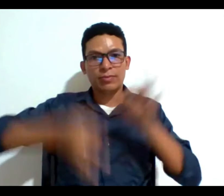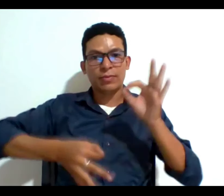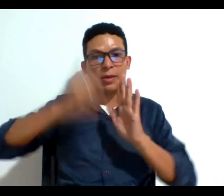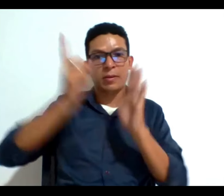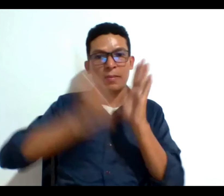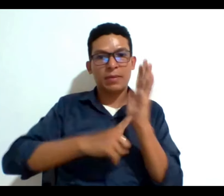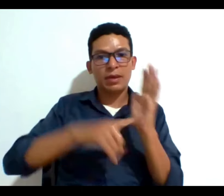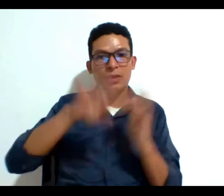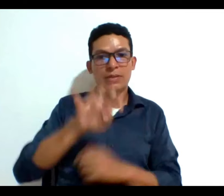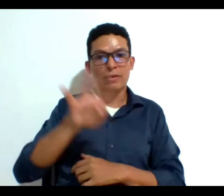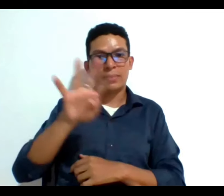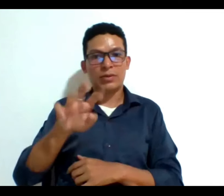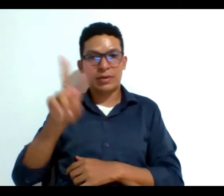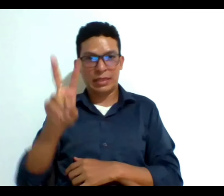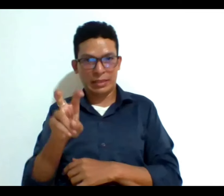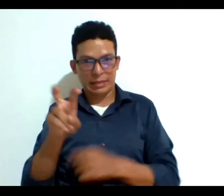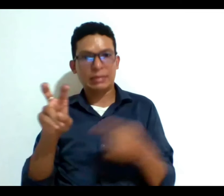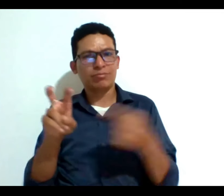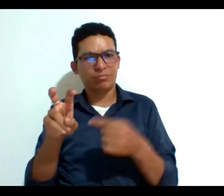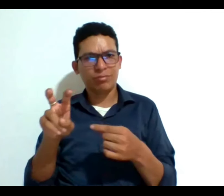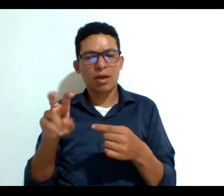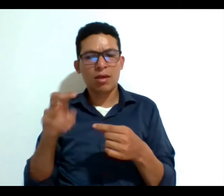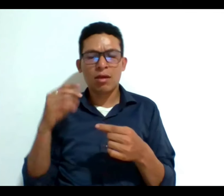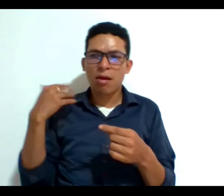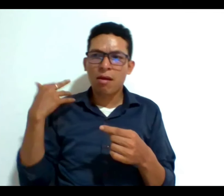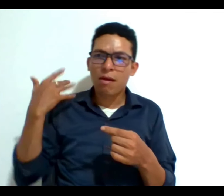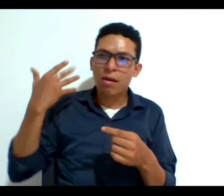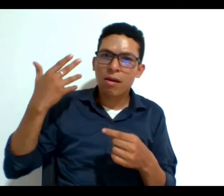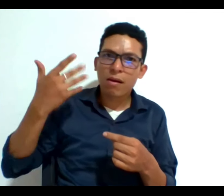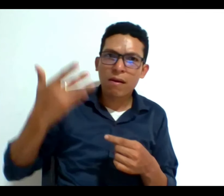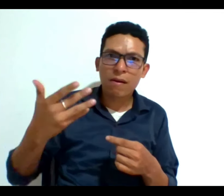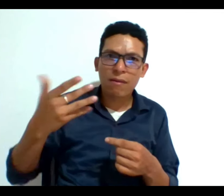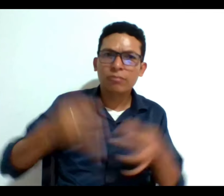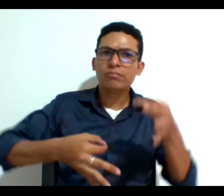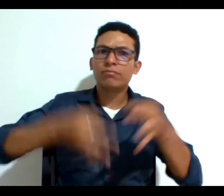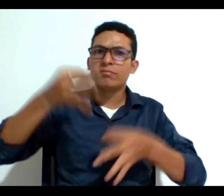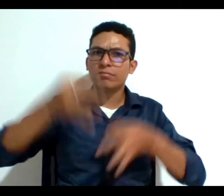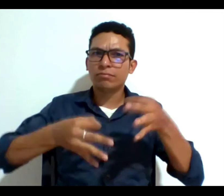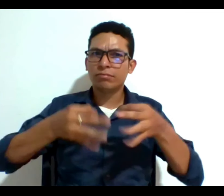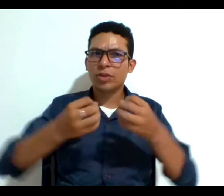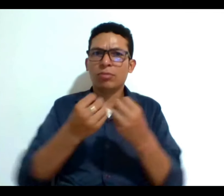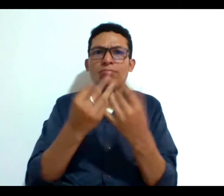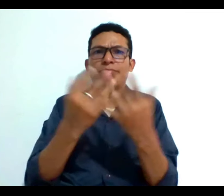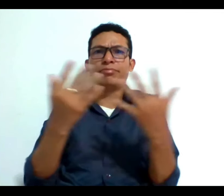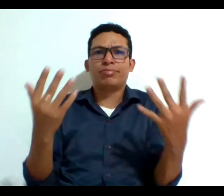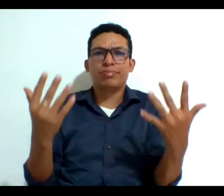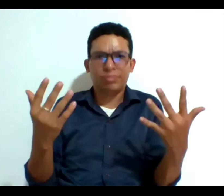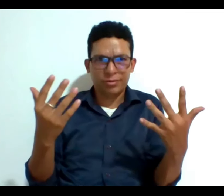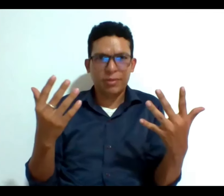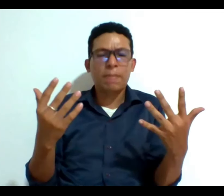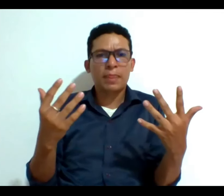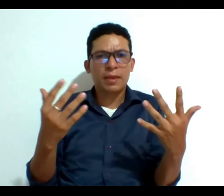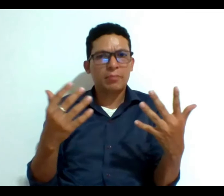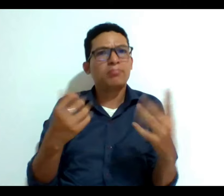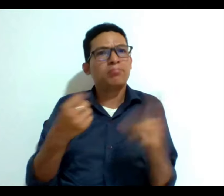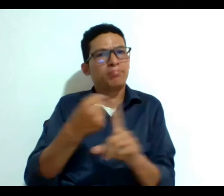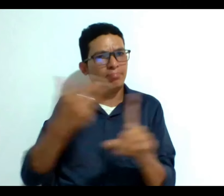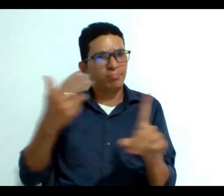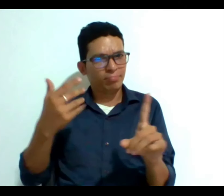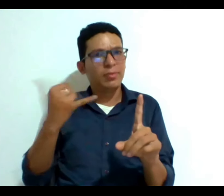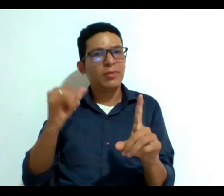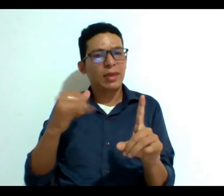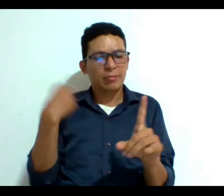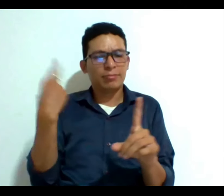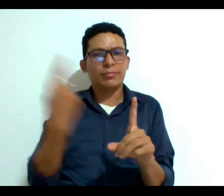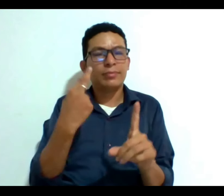y después de eso hemos visto una jurisprudencia muy numerosa y contundente que ha ratificado